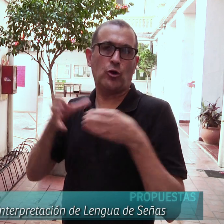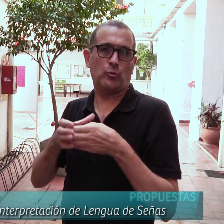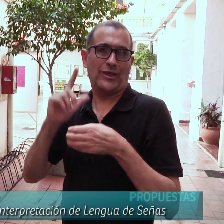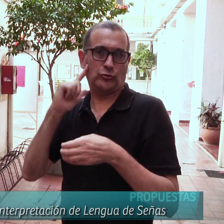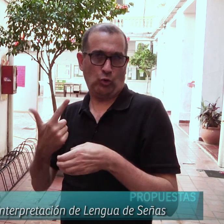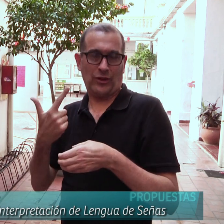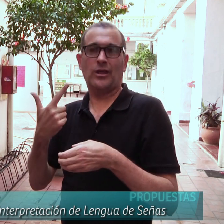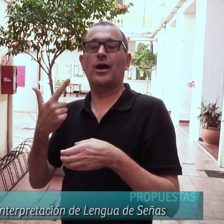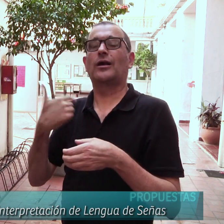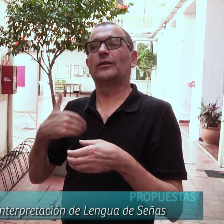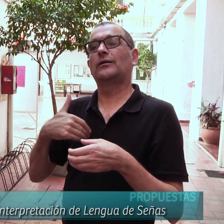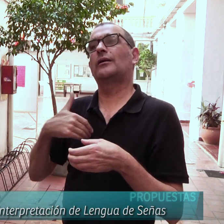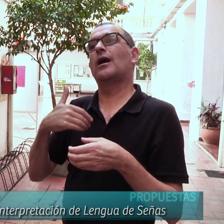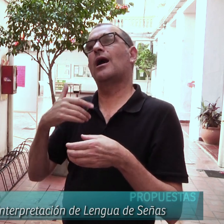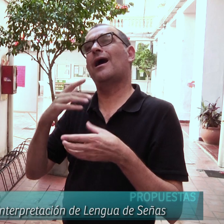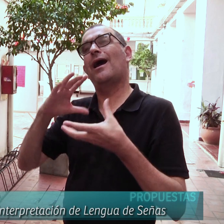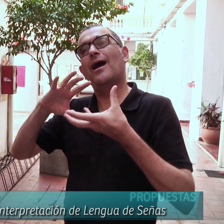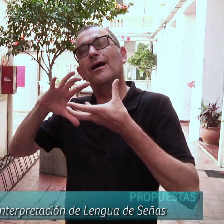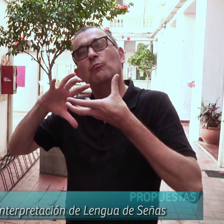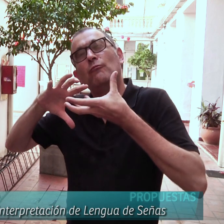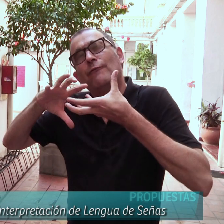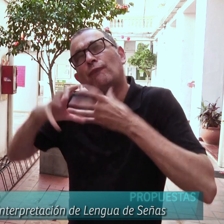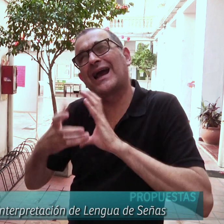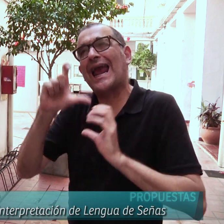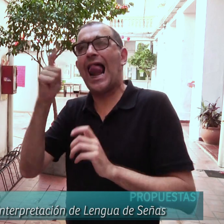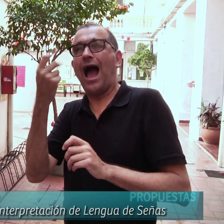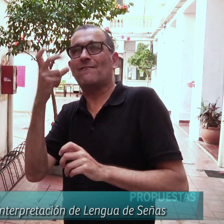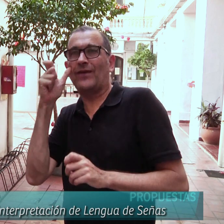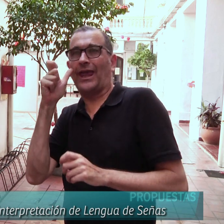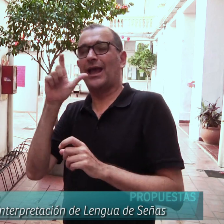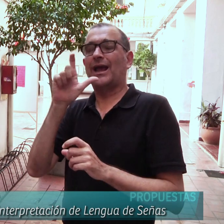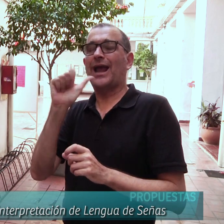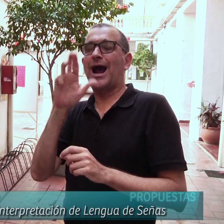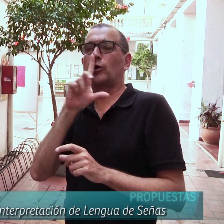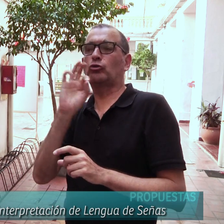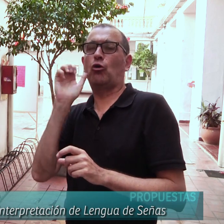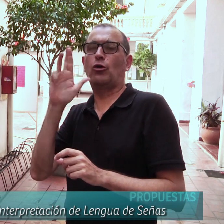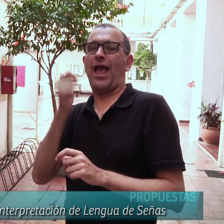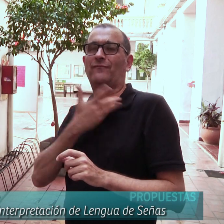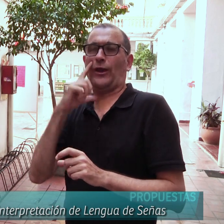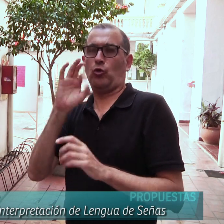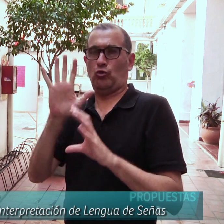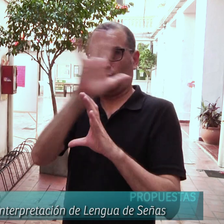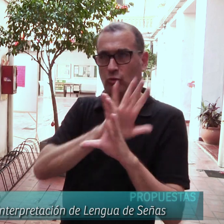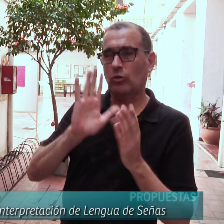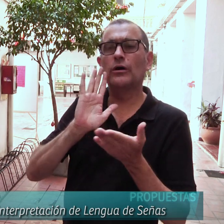reconocimiento de la comunidad sorda en clave de la